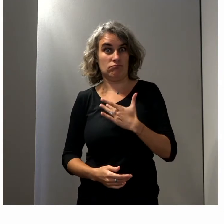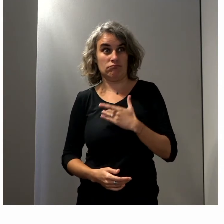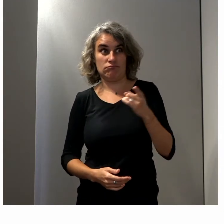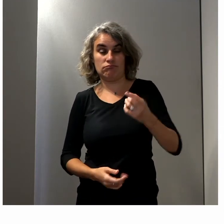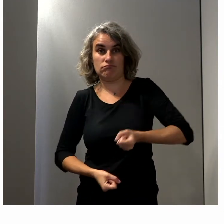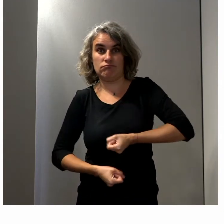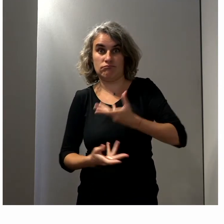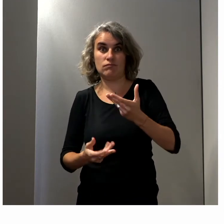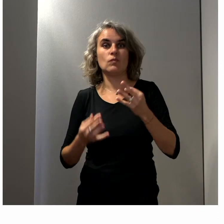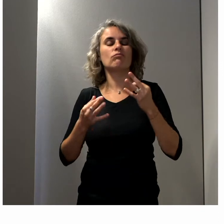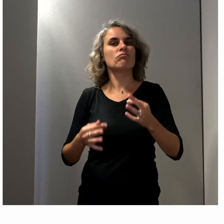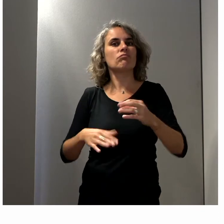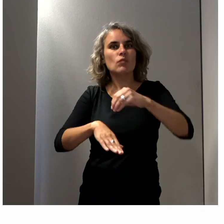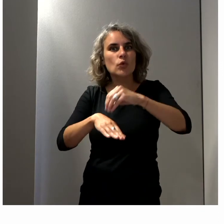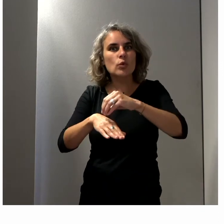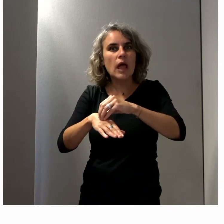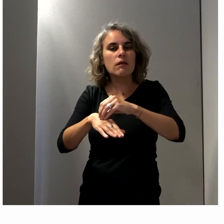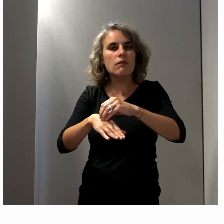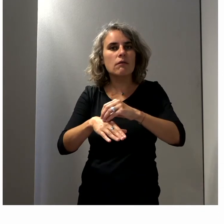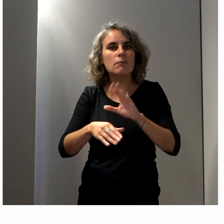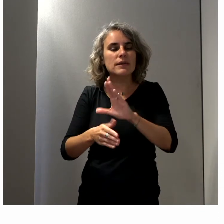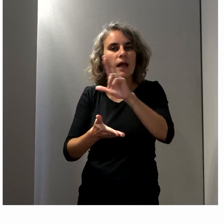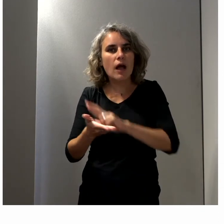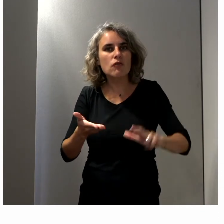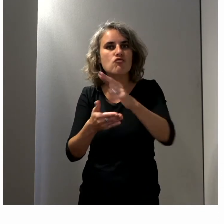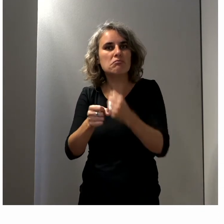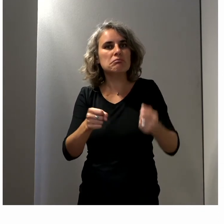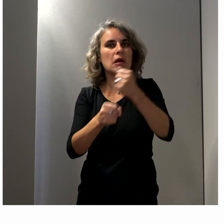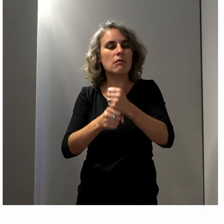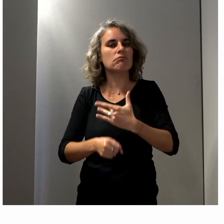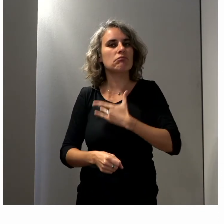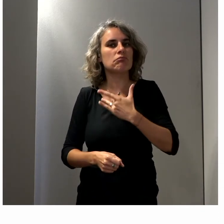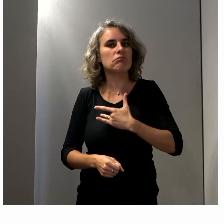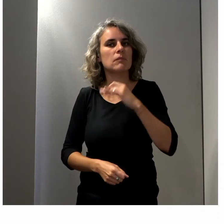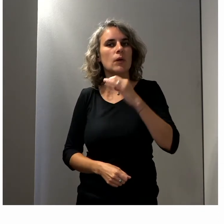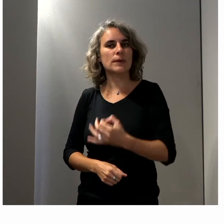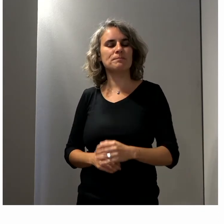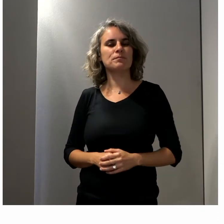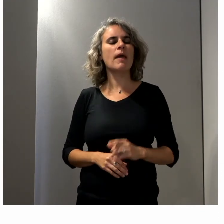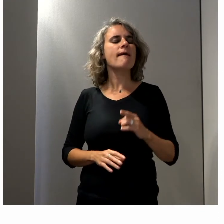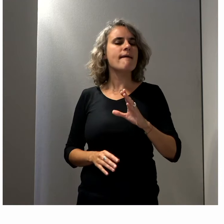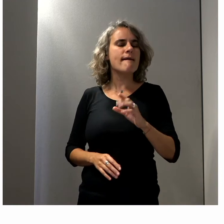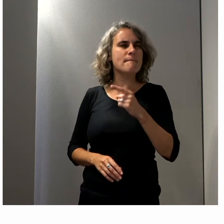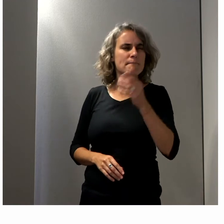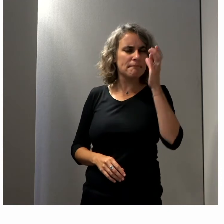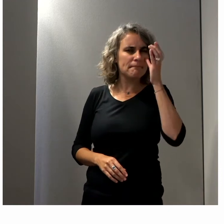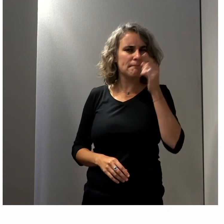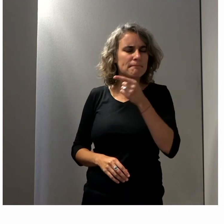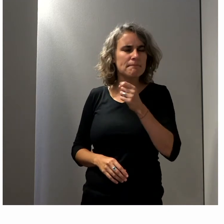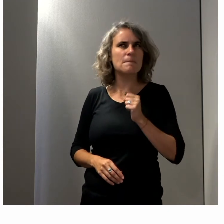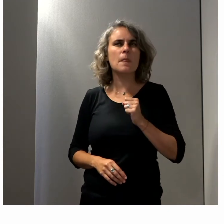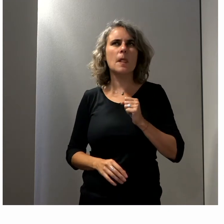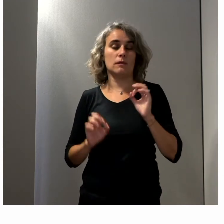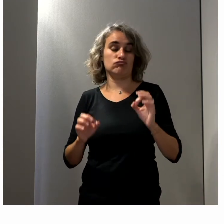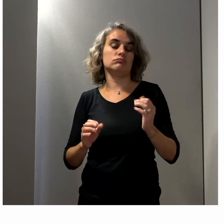conseil consultatif régional que vous souhaitez, que vous avez mis en place. Mais on entend dans vos propos et ça fait partie de